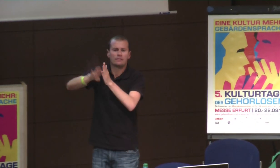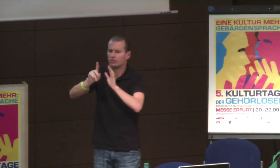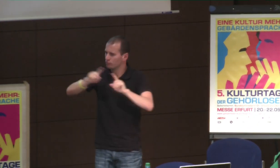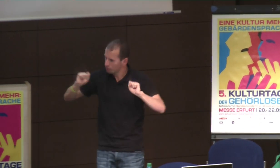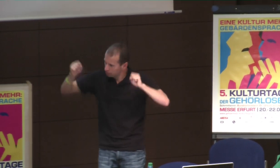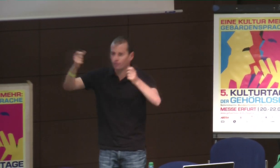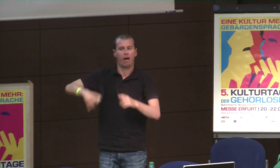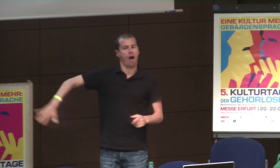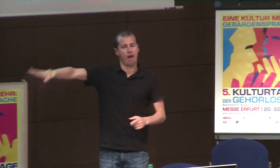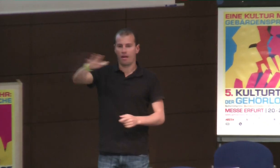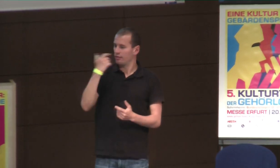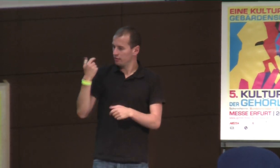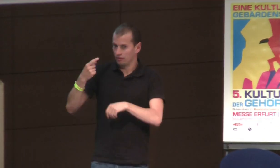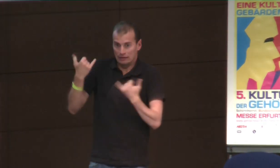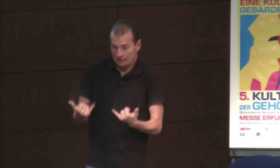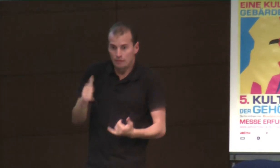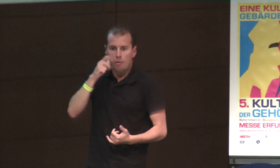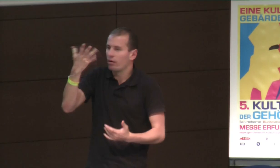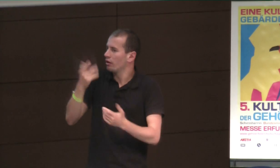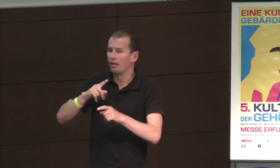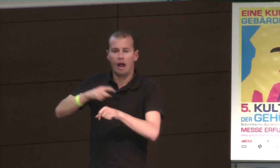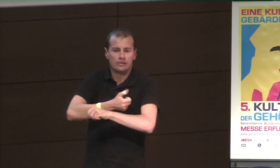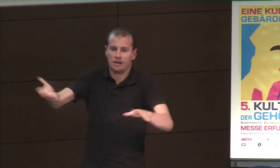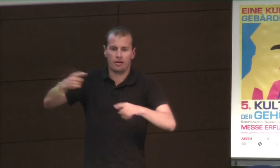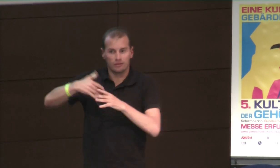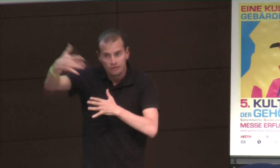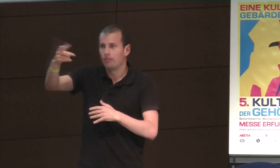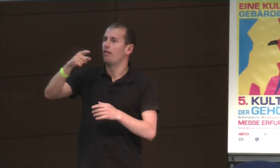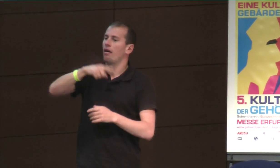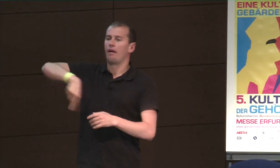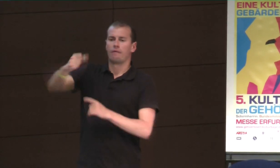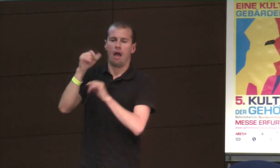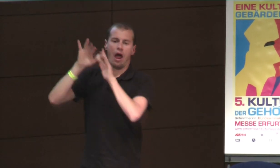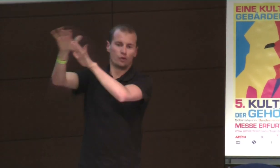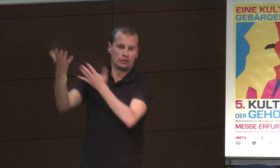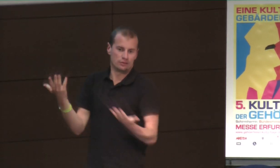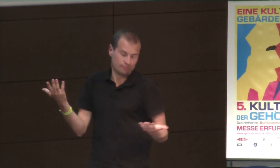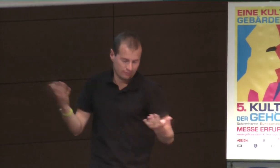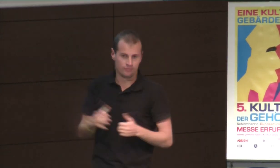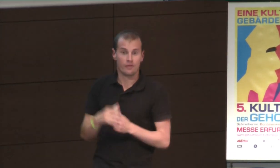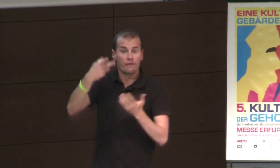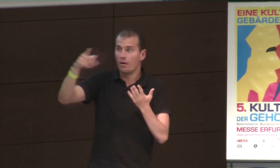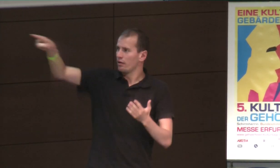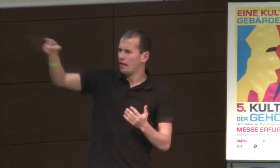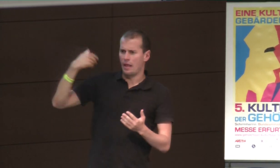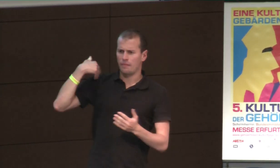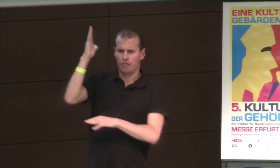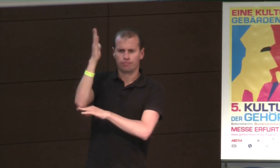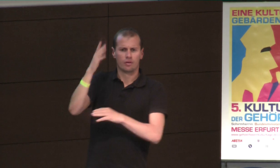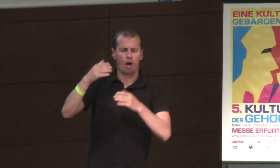eure Interessen, für das Thema Inklusion, und partizipiert. also es gibt so viele Möglichkeiten, und ihr habt die Chance, auch Einflüsse zu nehmen.